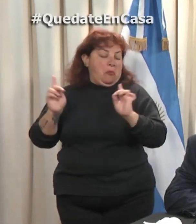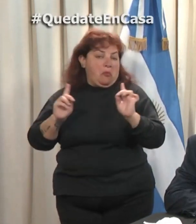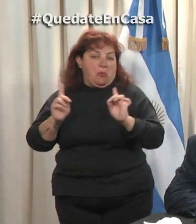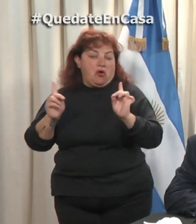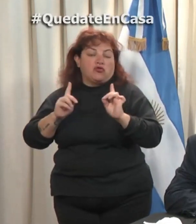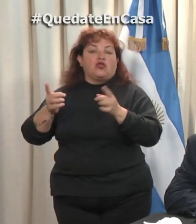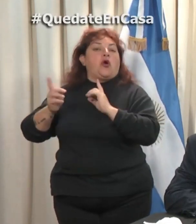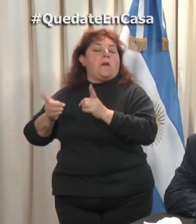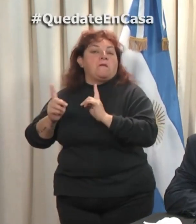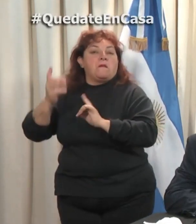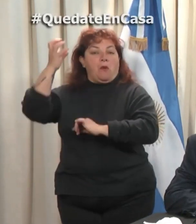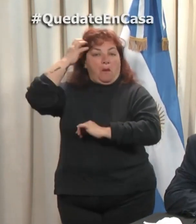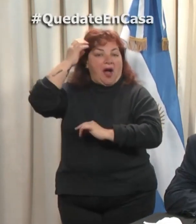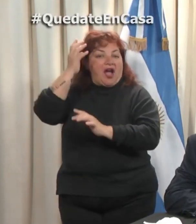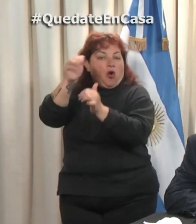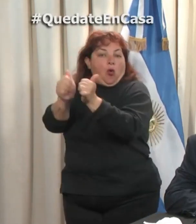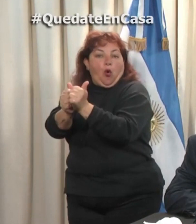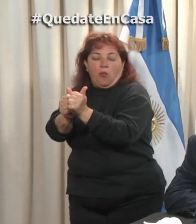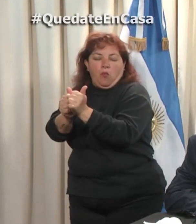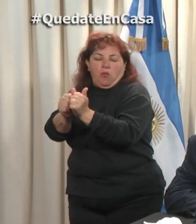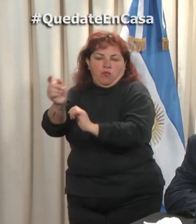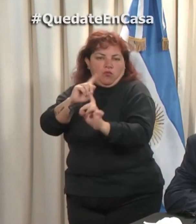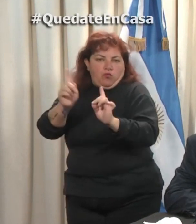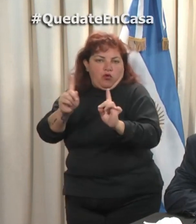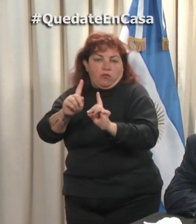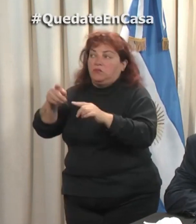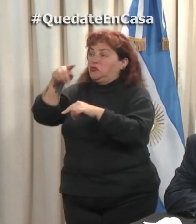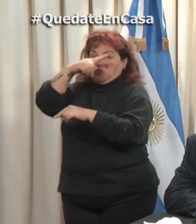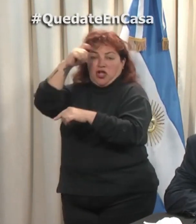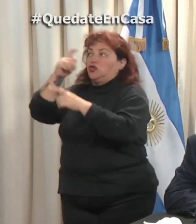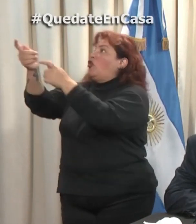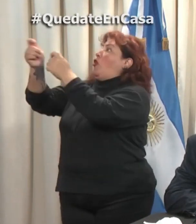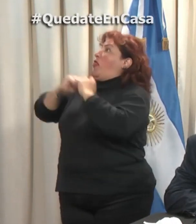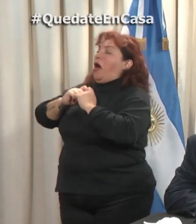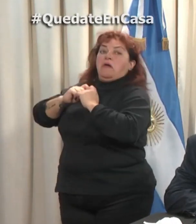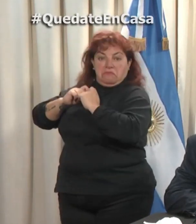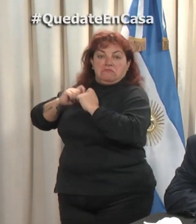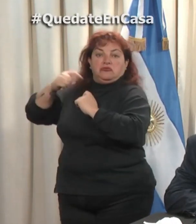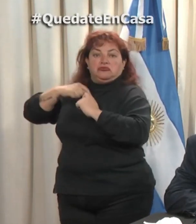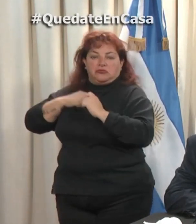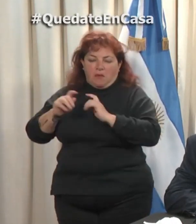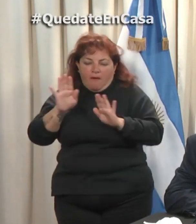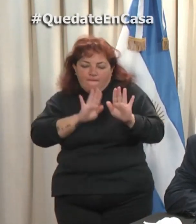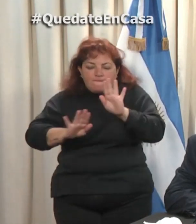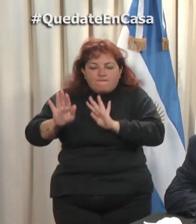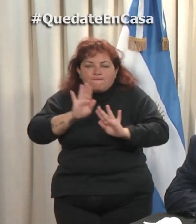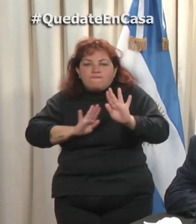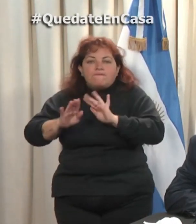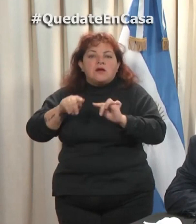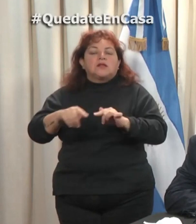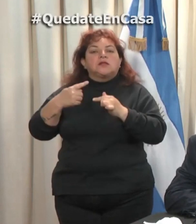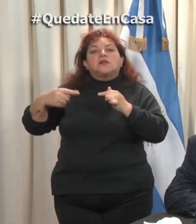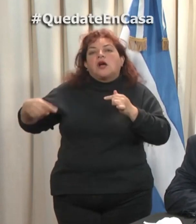vestuarios. Hemos recibido esta posibilidad, la vamos a reglamentar en el día de hoy y estas